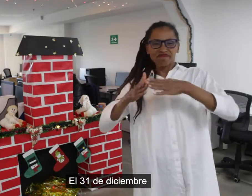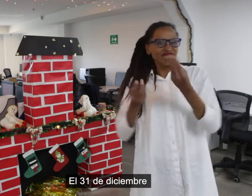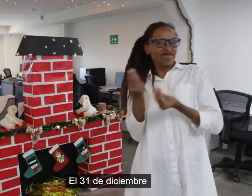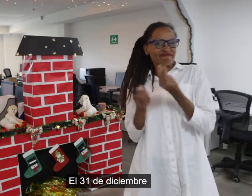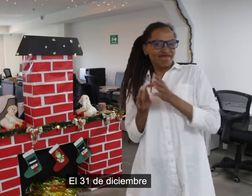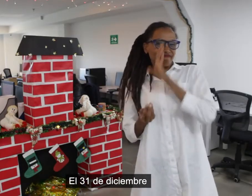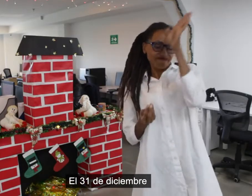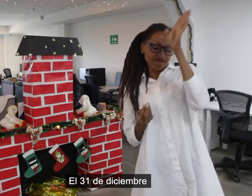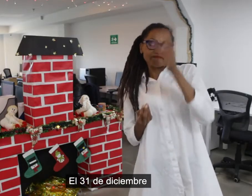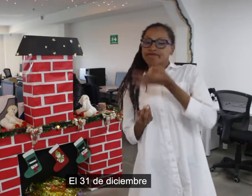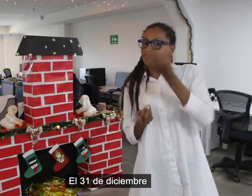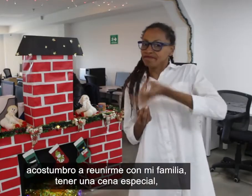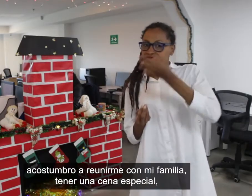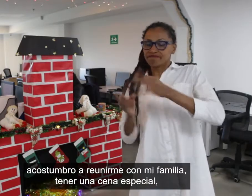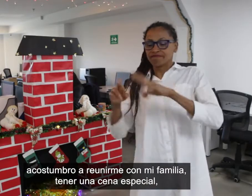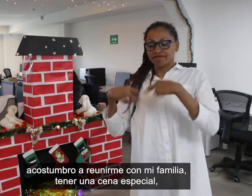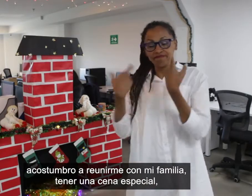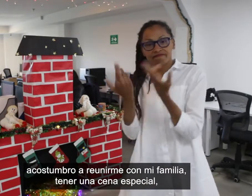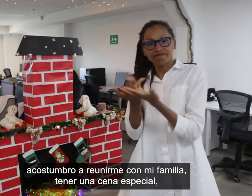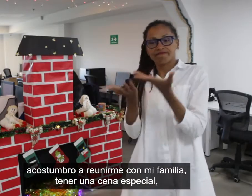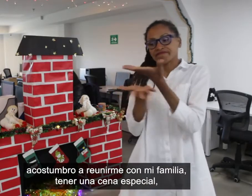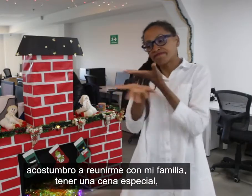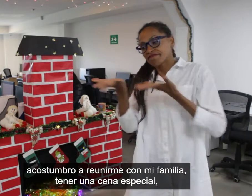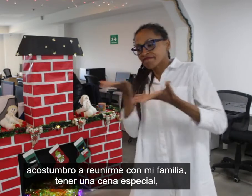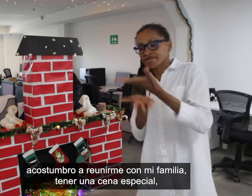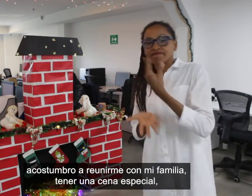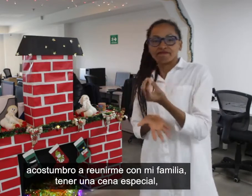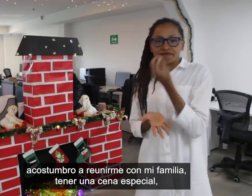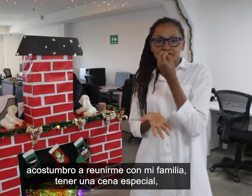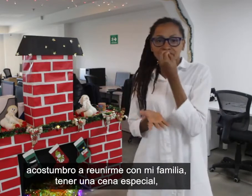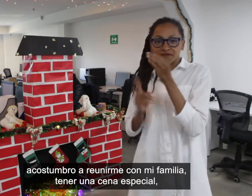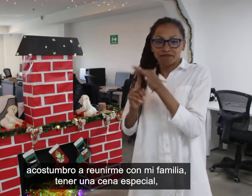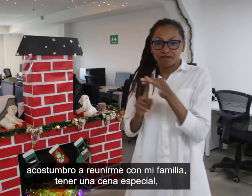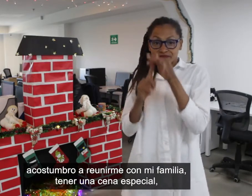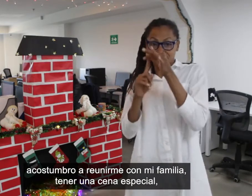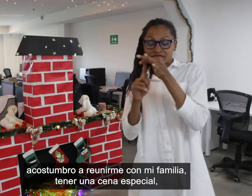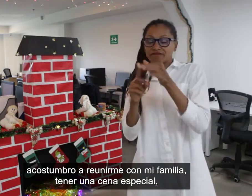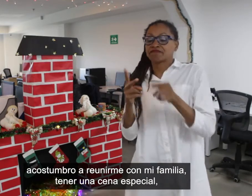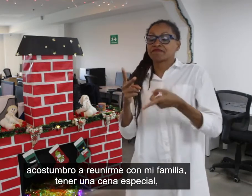acostumbro a reunirme con mi familia, tener una cena especial.